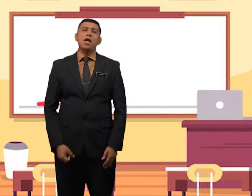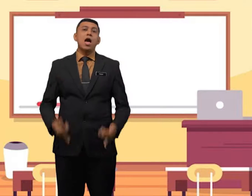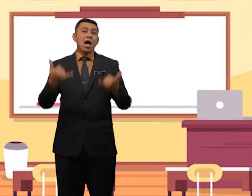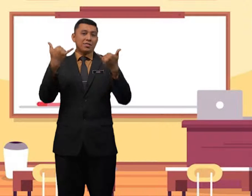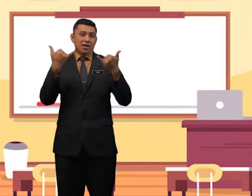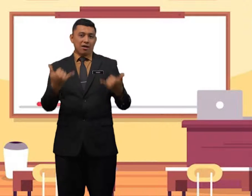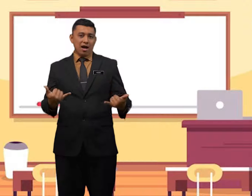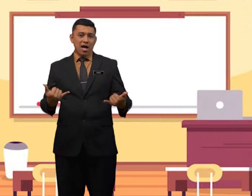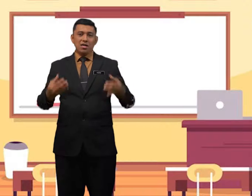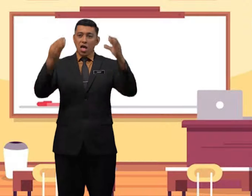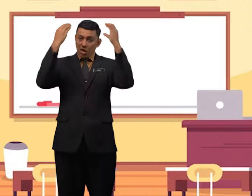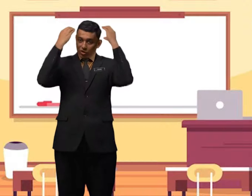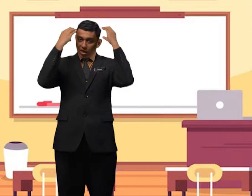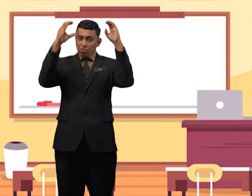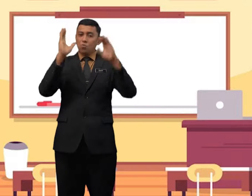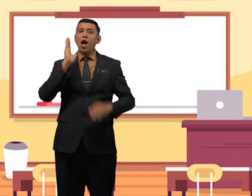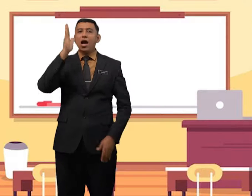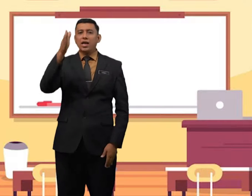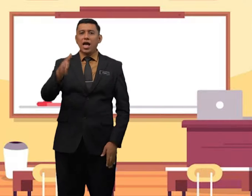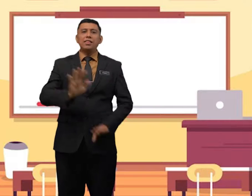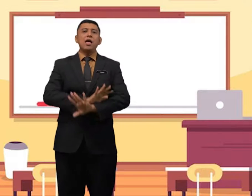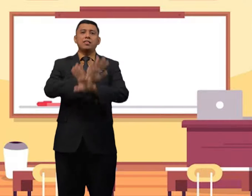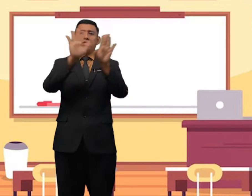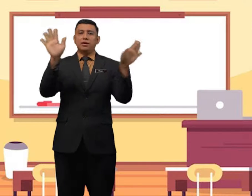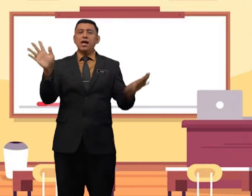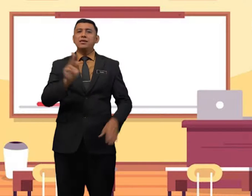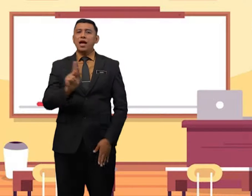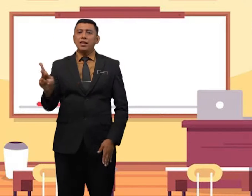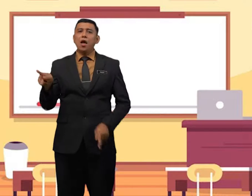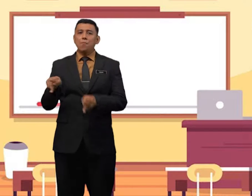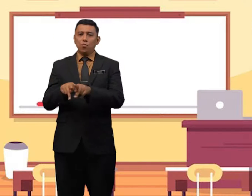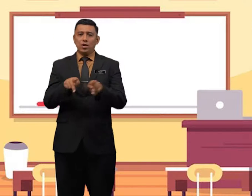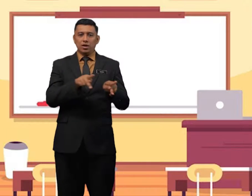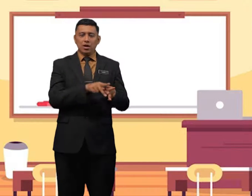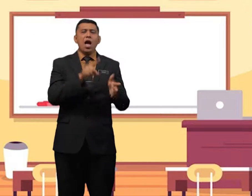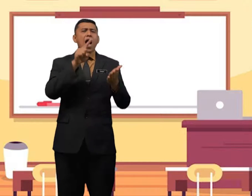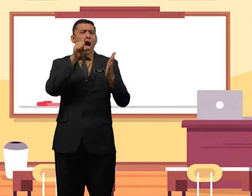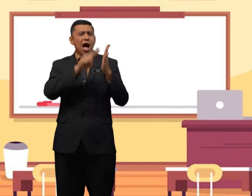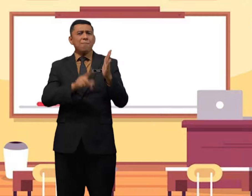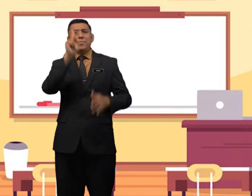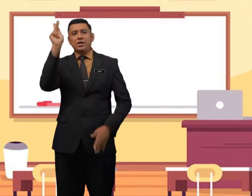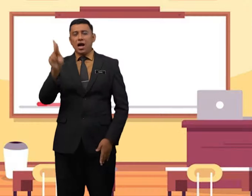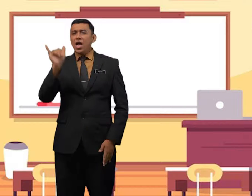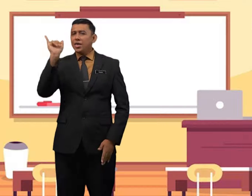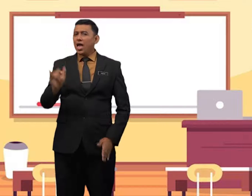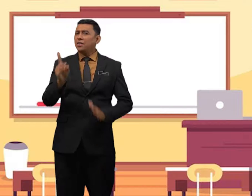Sekarang, cikgu akan terangkan pula apakah yang